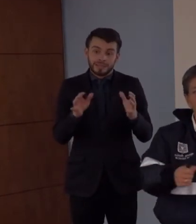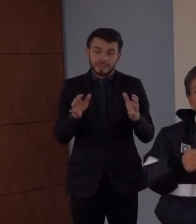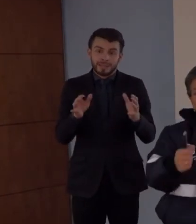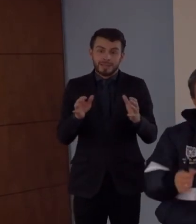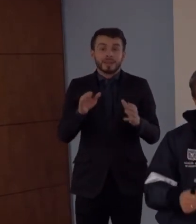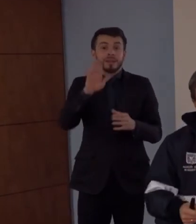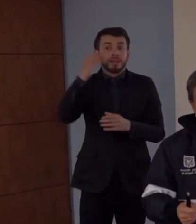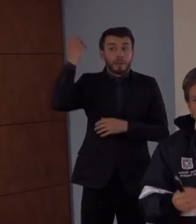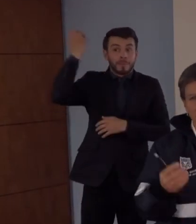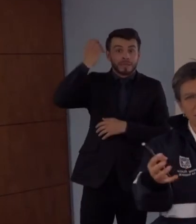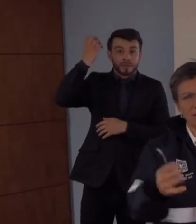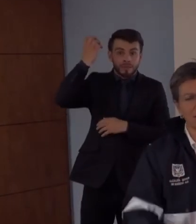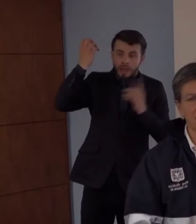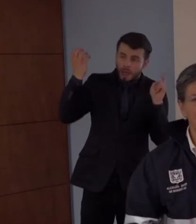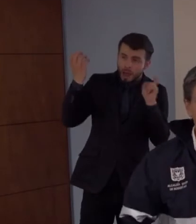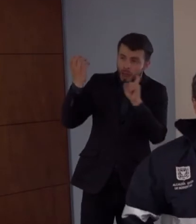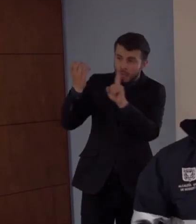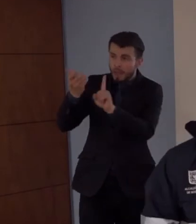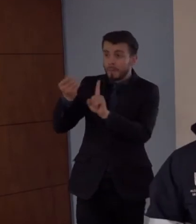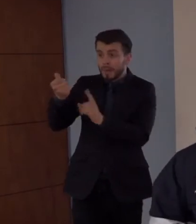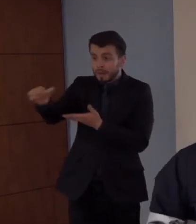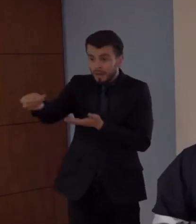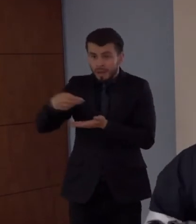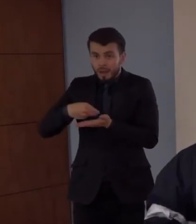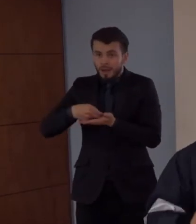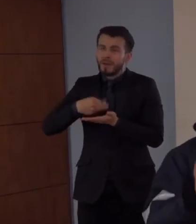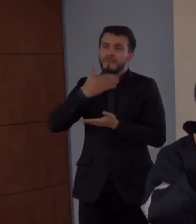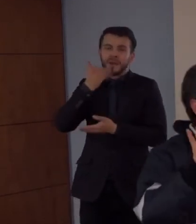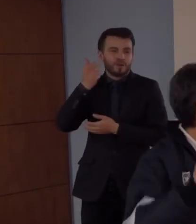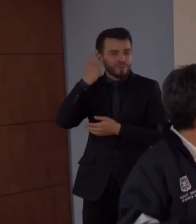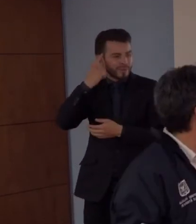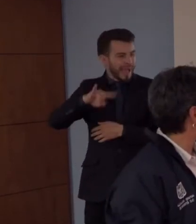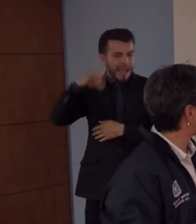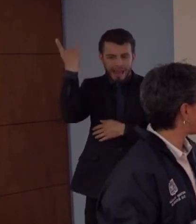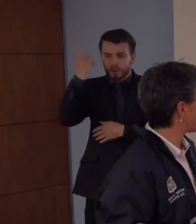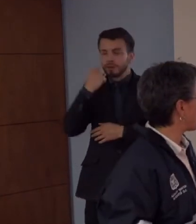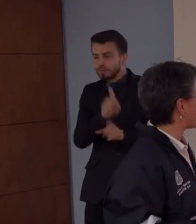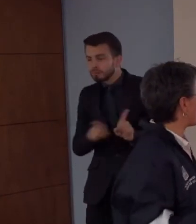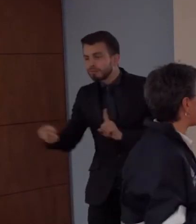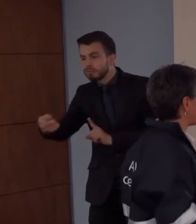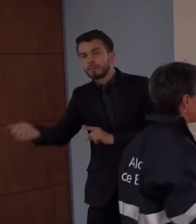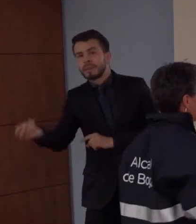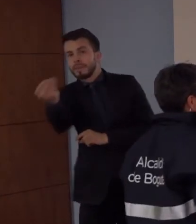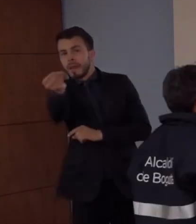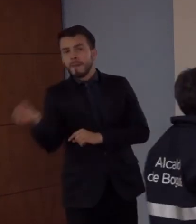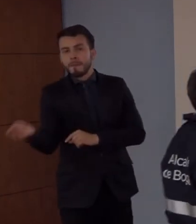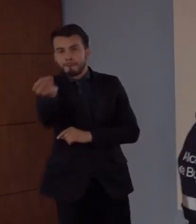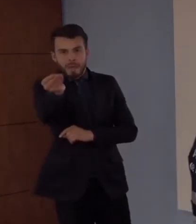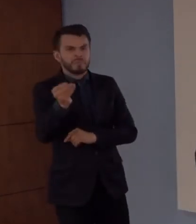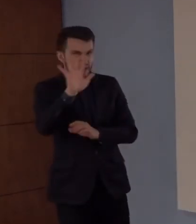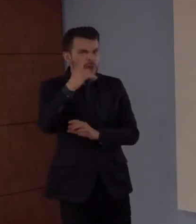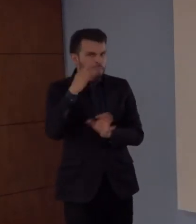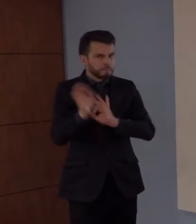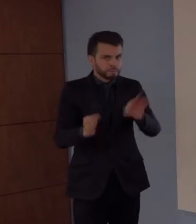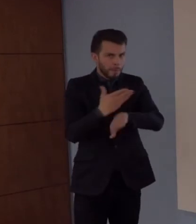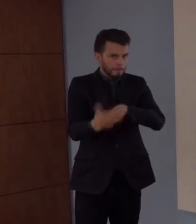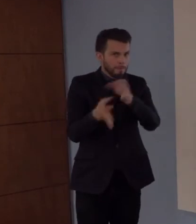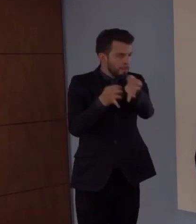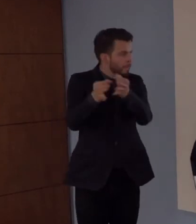sea su pensión o su subsidio a través de cualquier línea de atención, que ahorita les voy a contar que nos estamos preparando para eso. Pero en general,